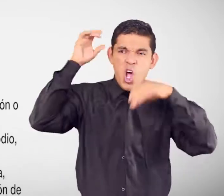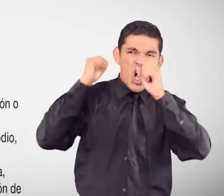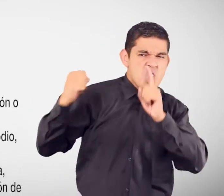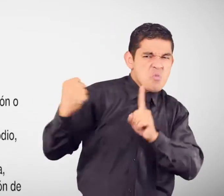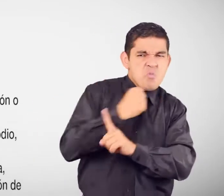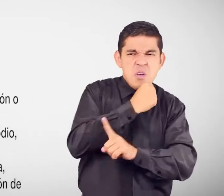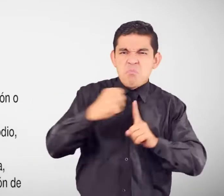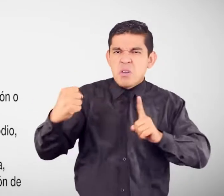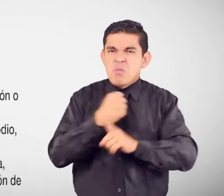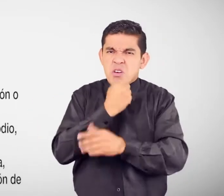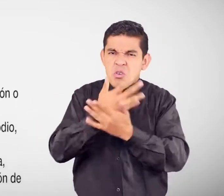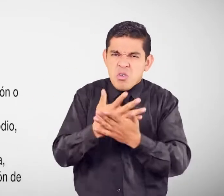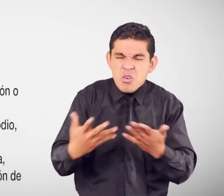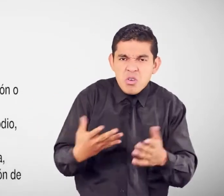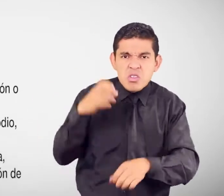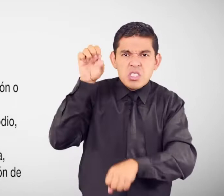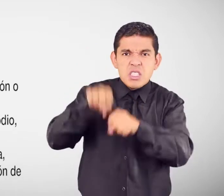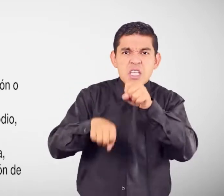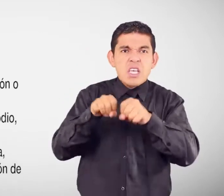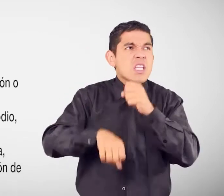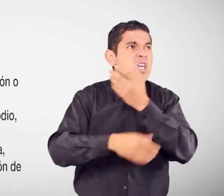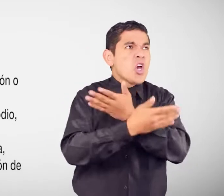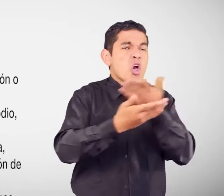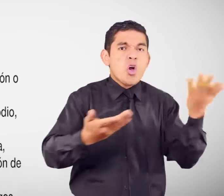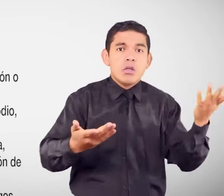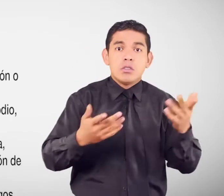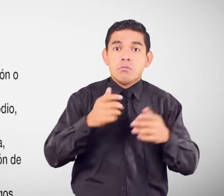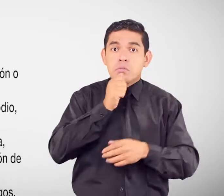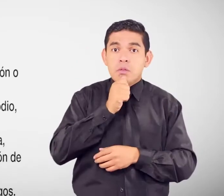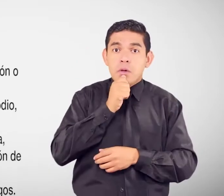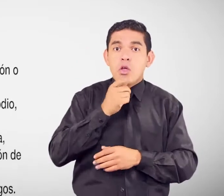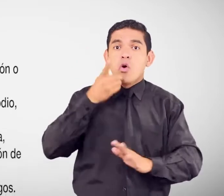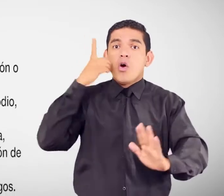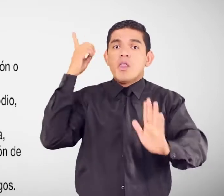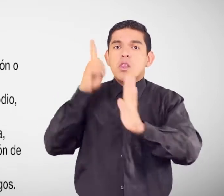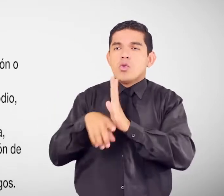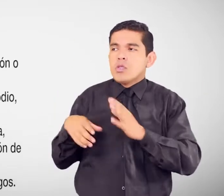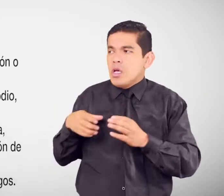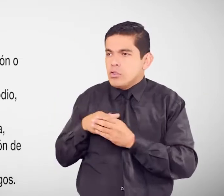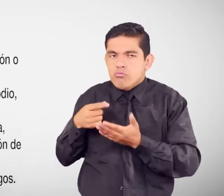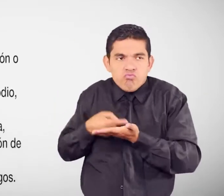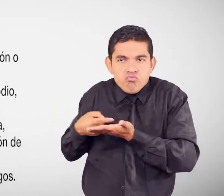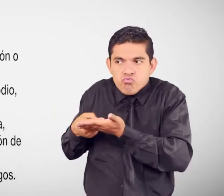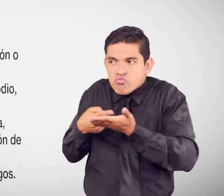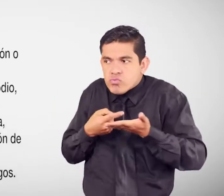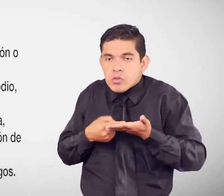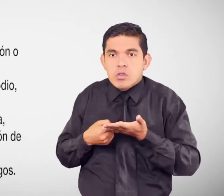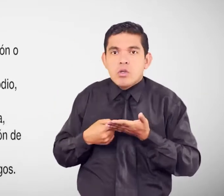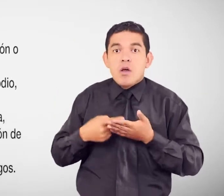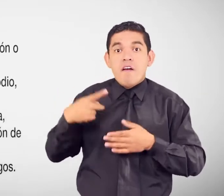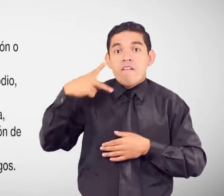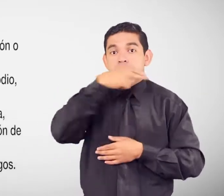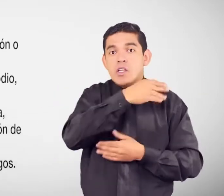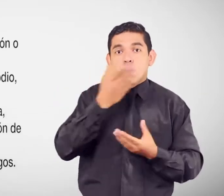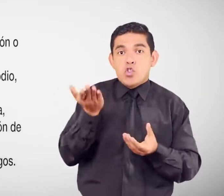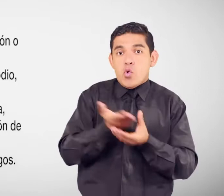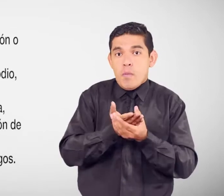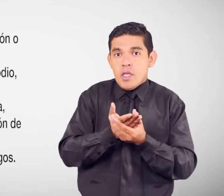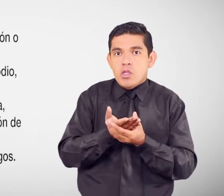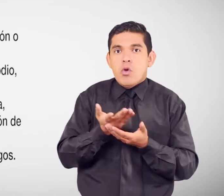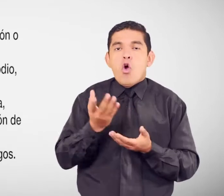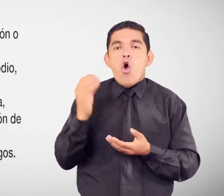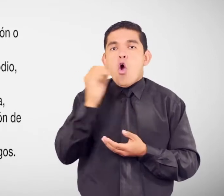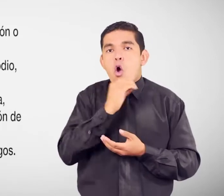Violencia Afectación a la propiedad privada Denuncias de asociación ilícita Falsificación de documentos